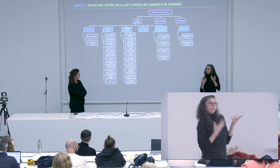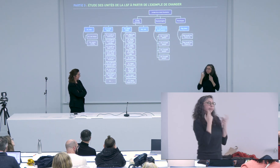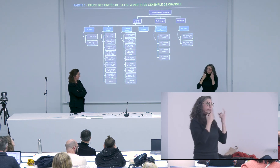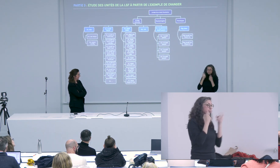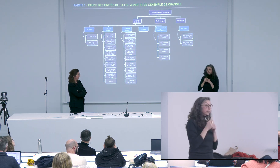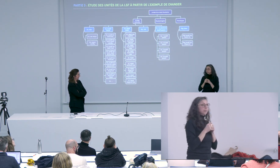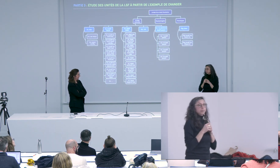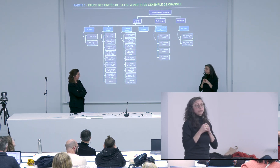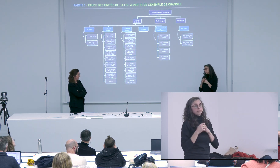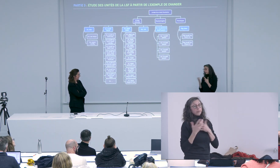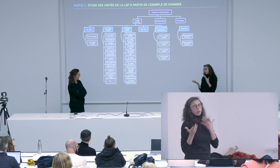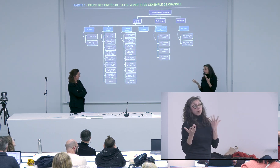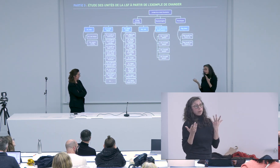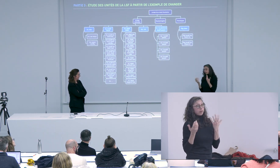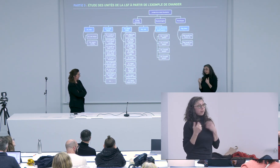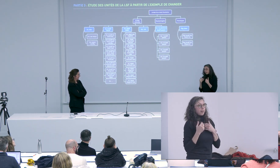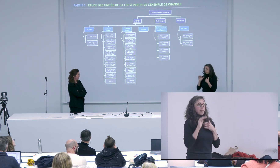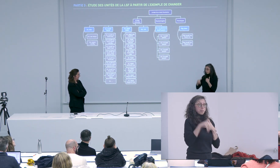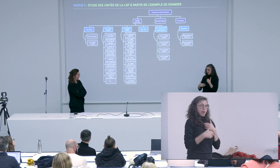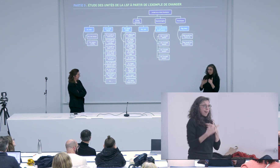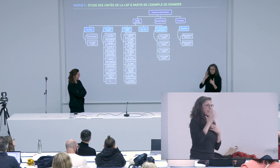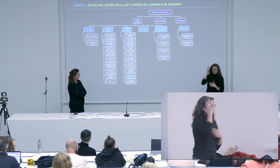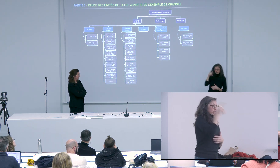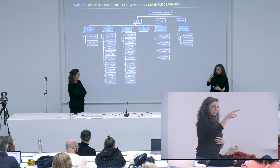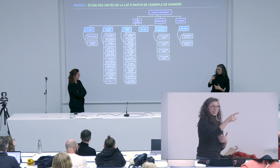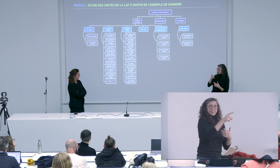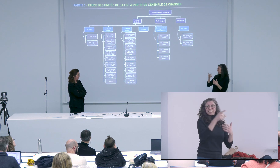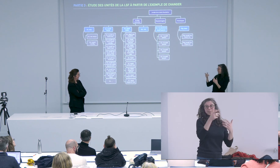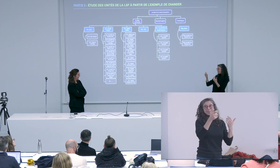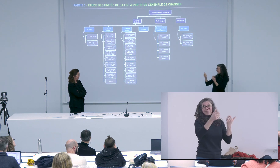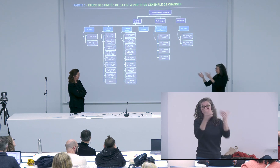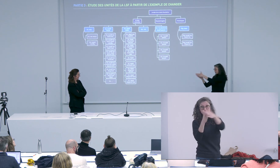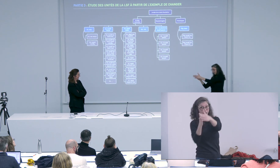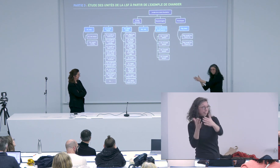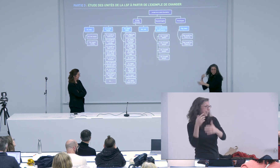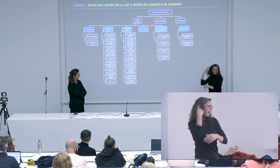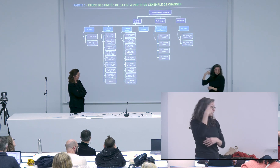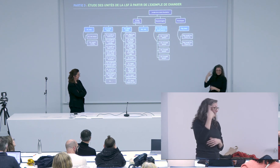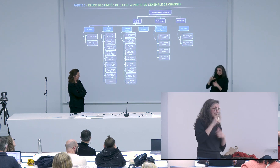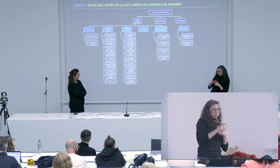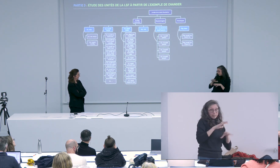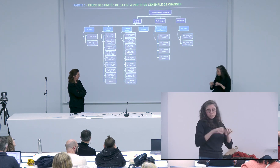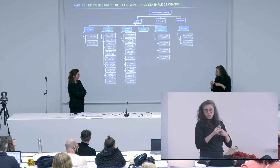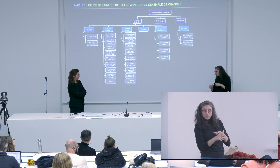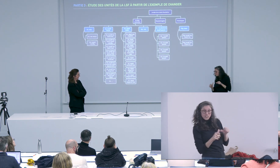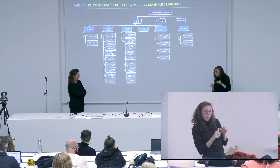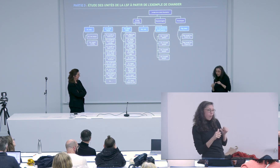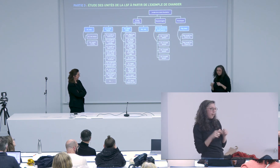petit peu la langue des signes la linguistique au travers de l'éducation bilingue peut-être aussi et finalement